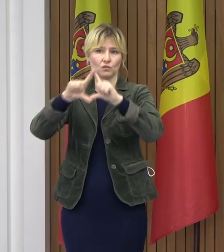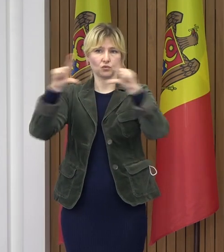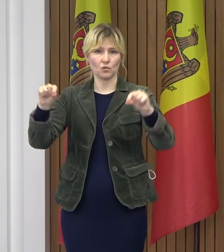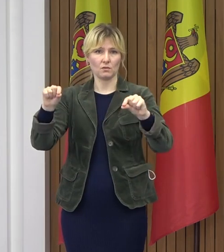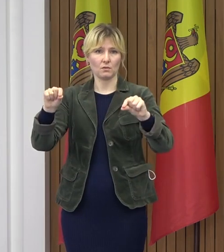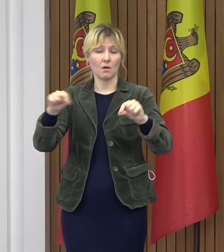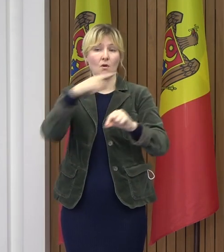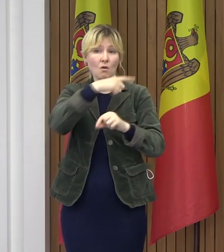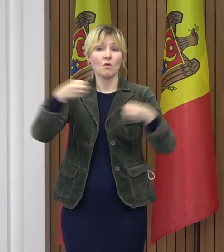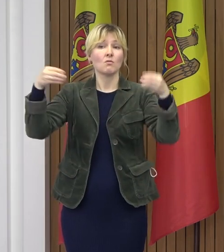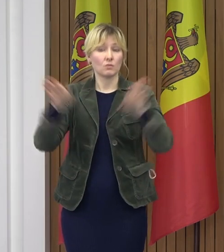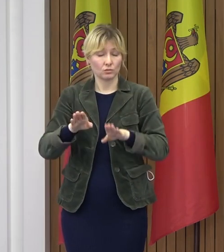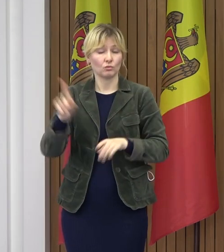urmare,